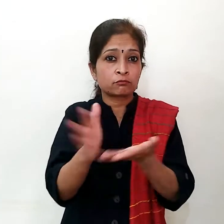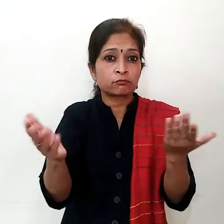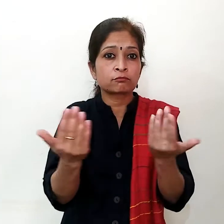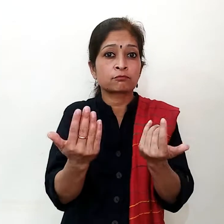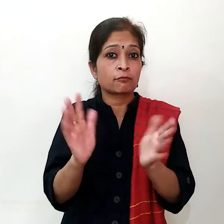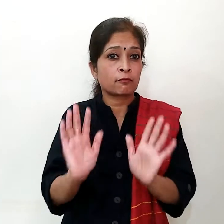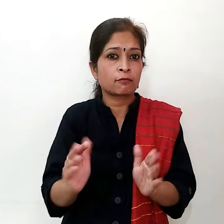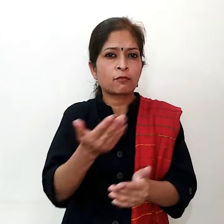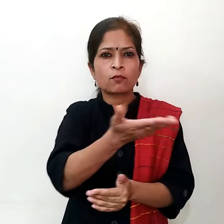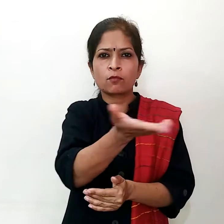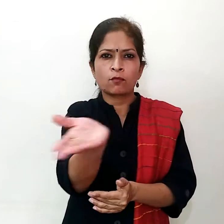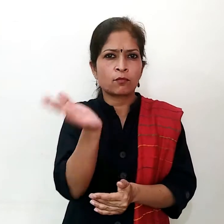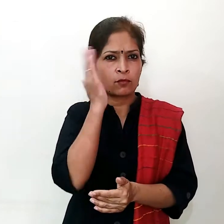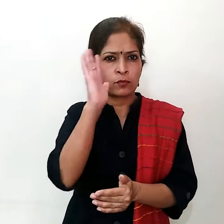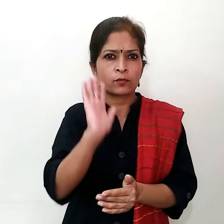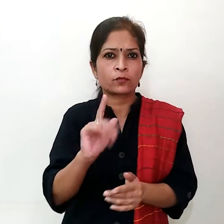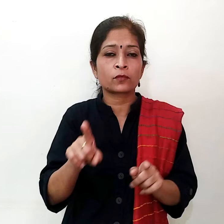जाती है